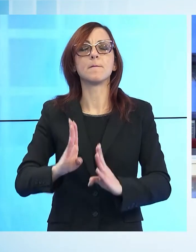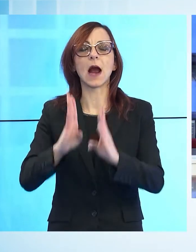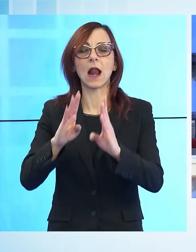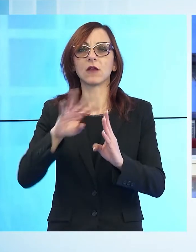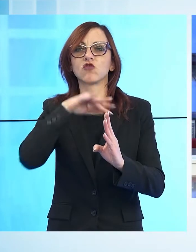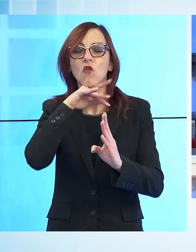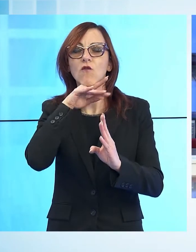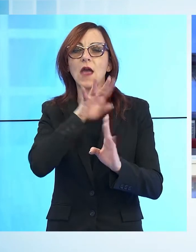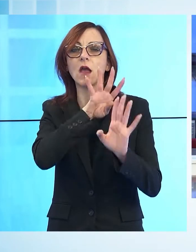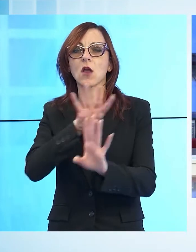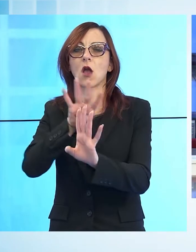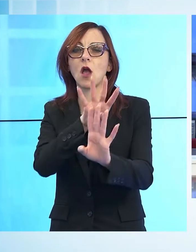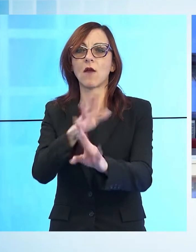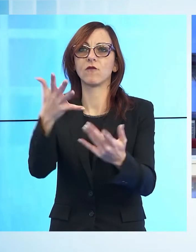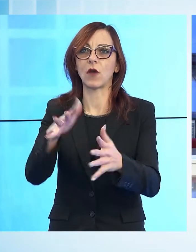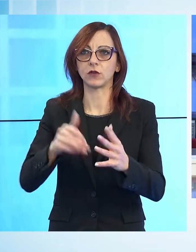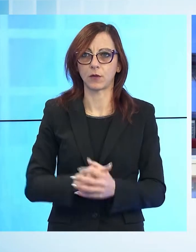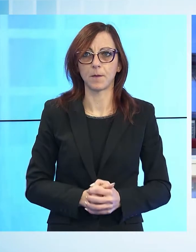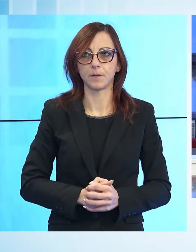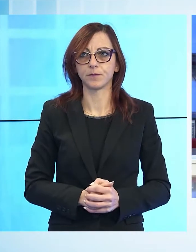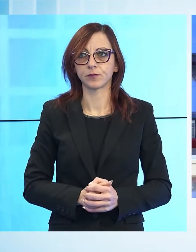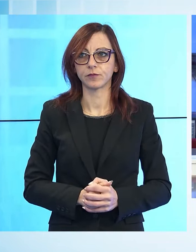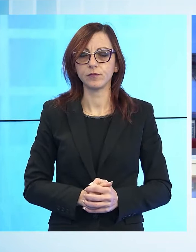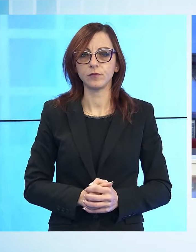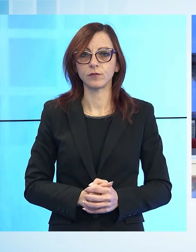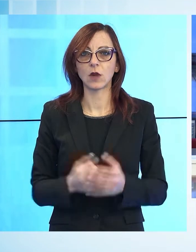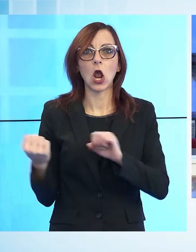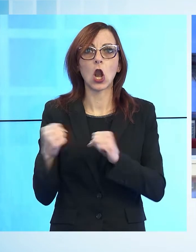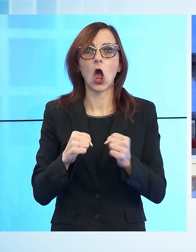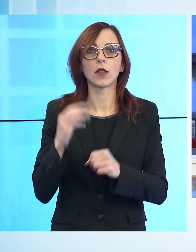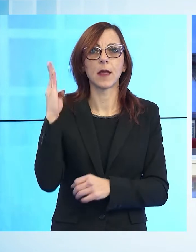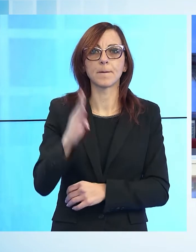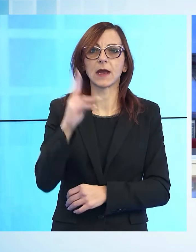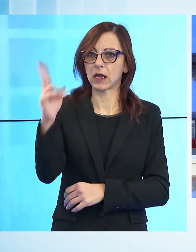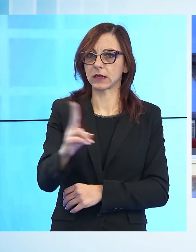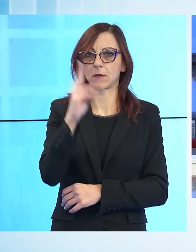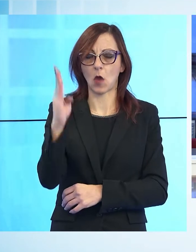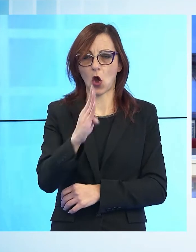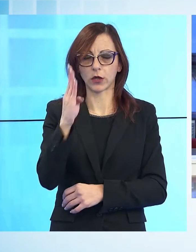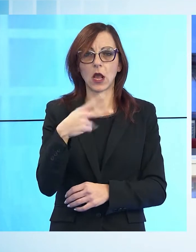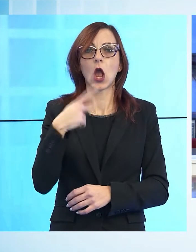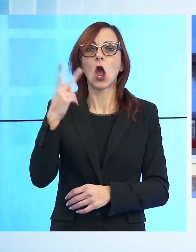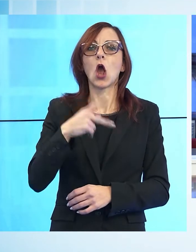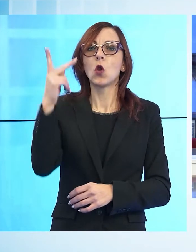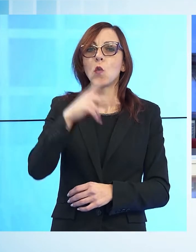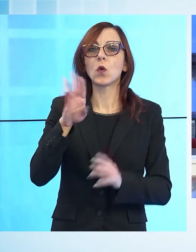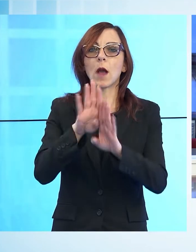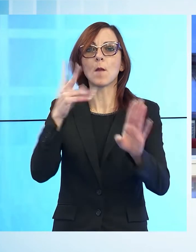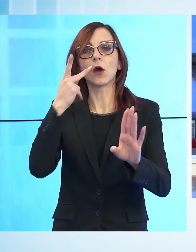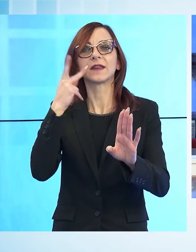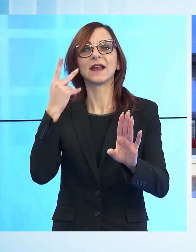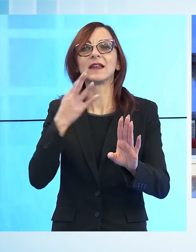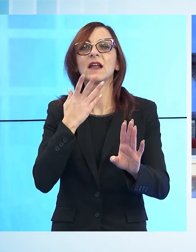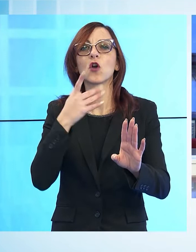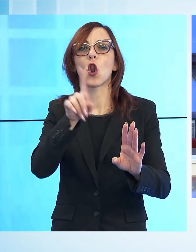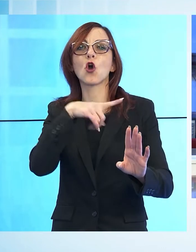E a proposito della lotta alla pena di morte, a Lucca, a Porta Elisa, si è tinta di giallo nella giornata